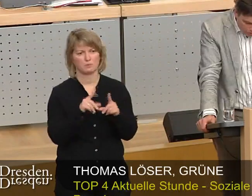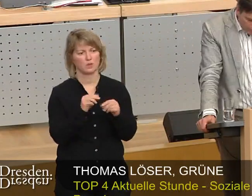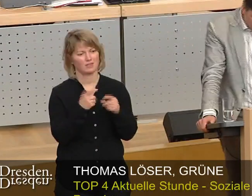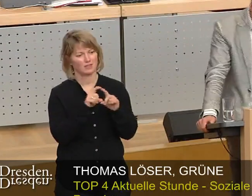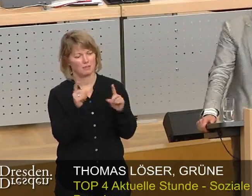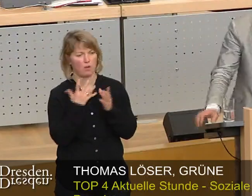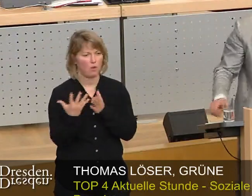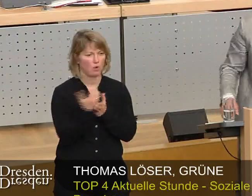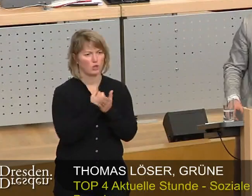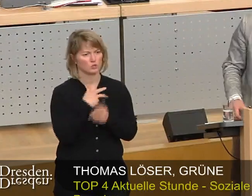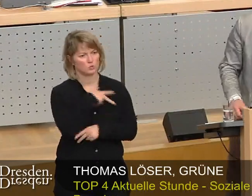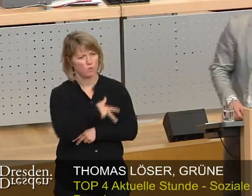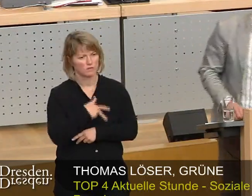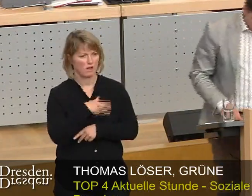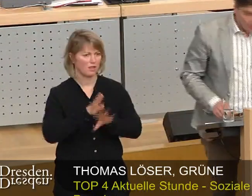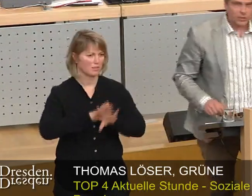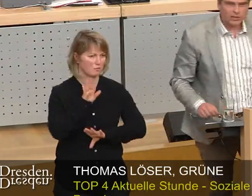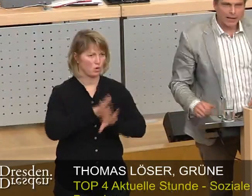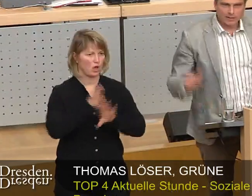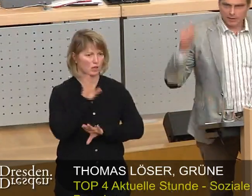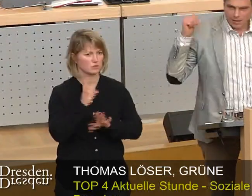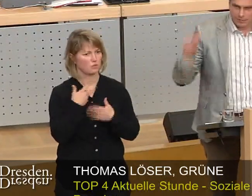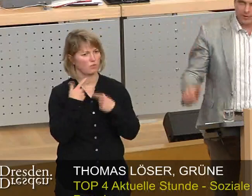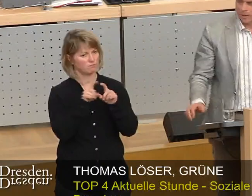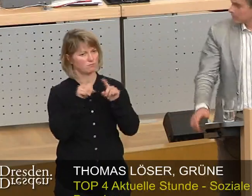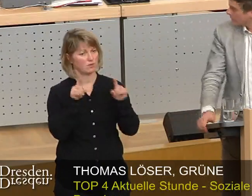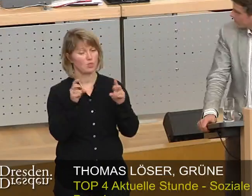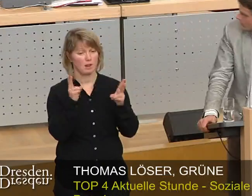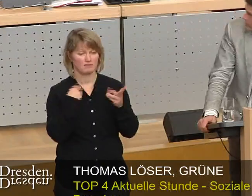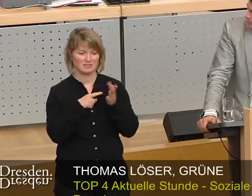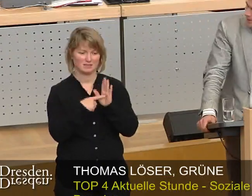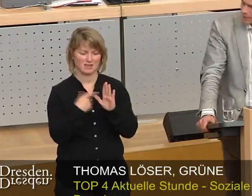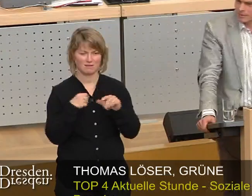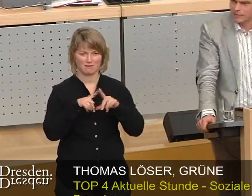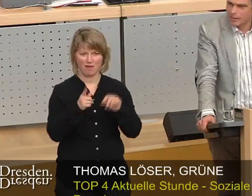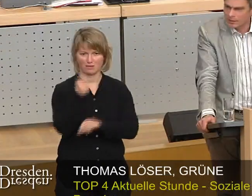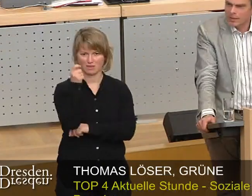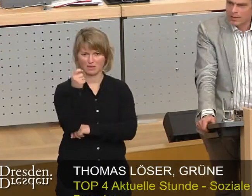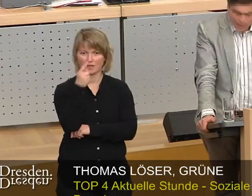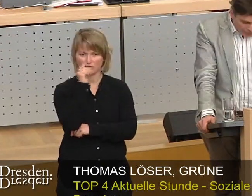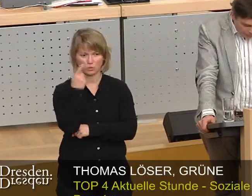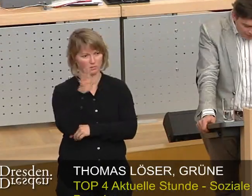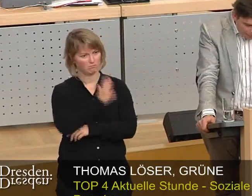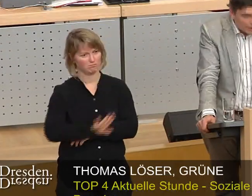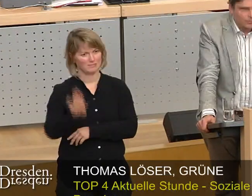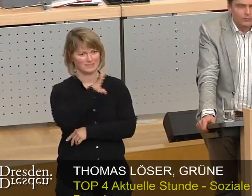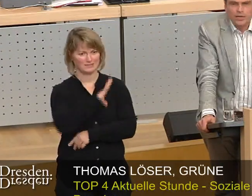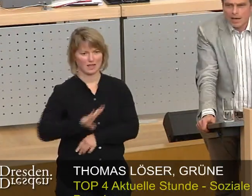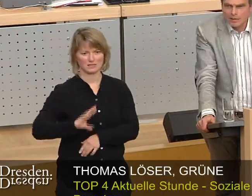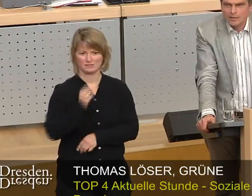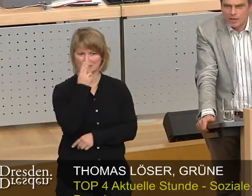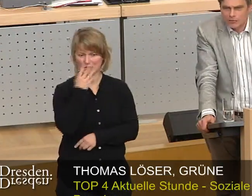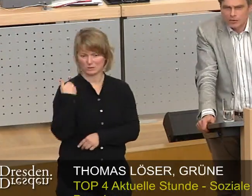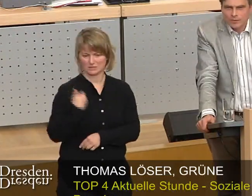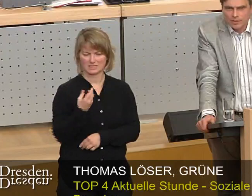ökologisch, sozial und demokratisch. Und ich wollte Ihnen eigentlich eine Karte zeigen. Das geht jetzt leider nicht. Die Sachsen zeigt 2017 und